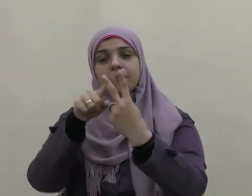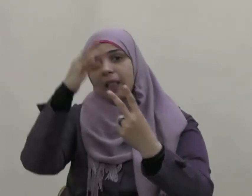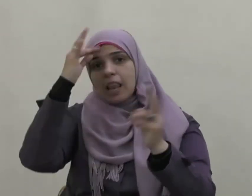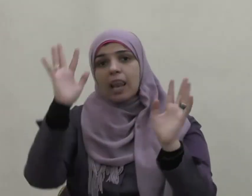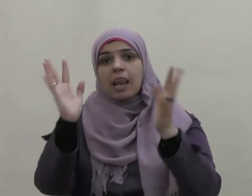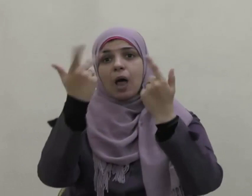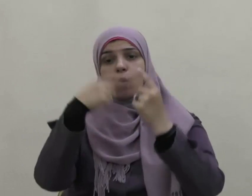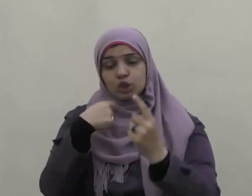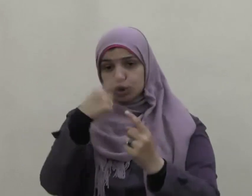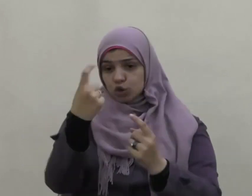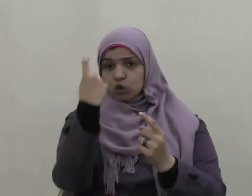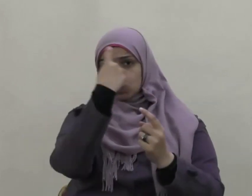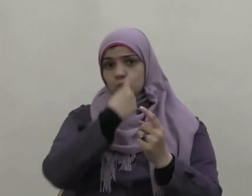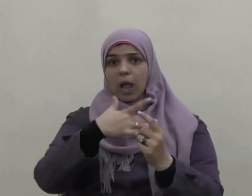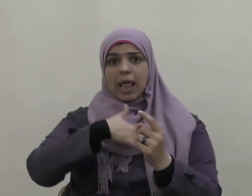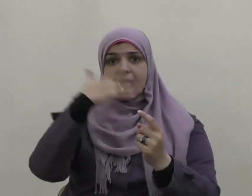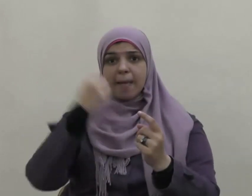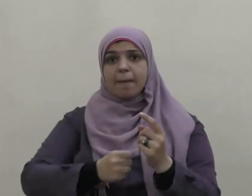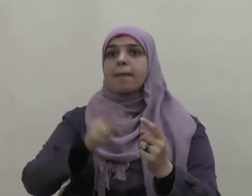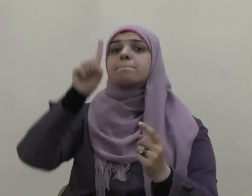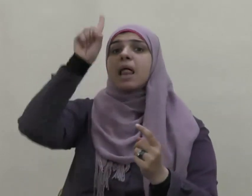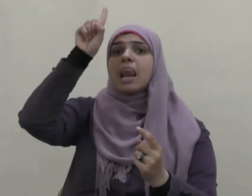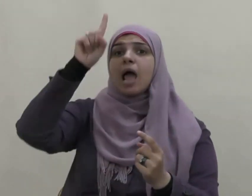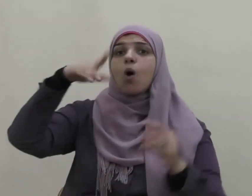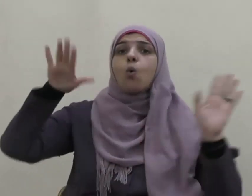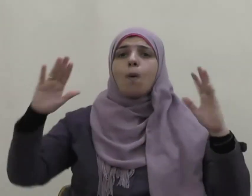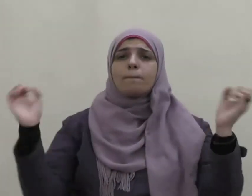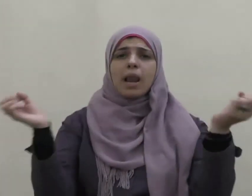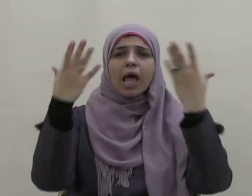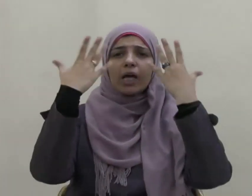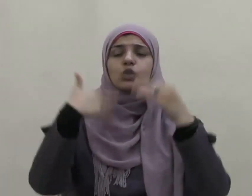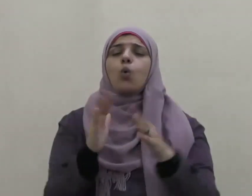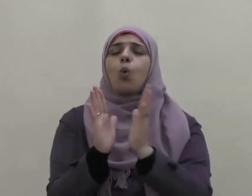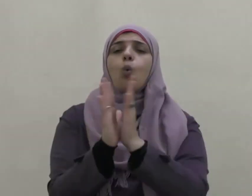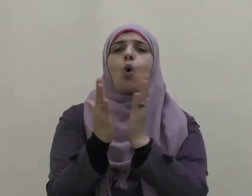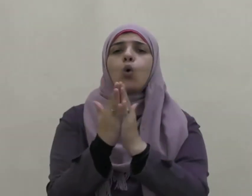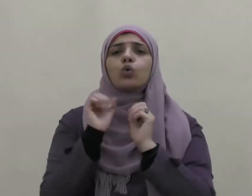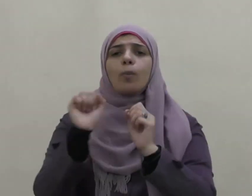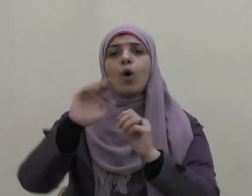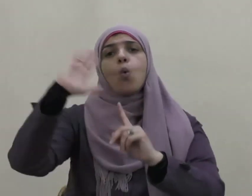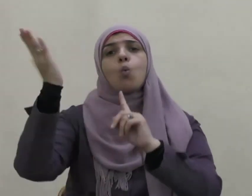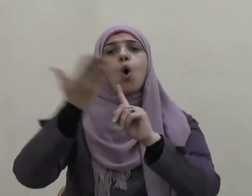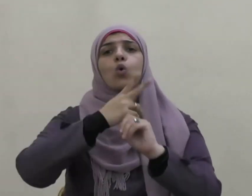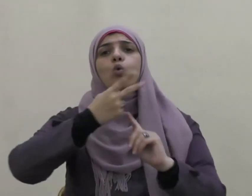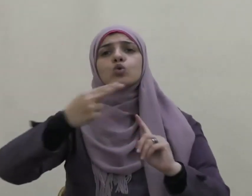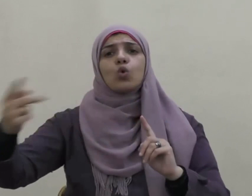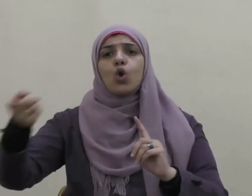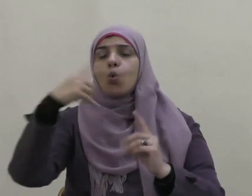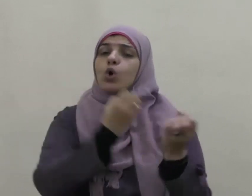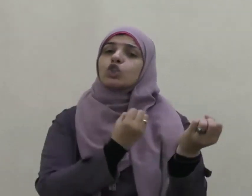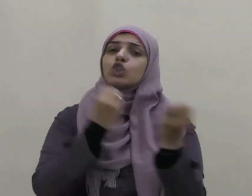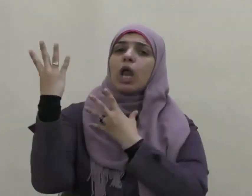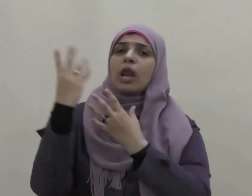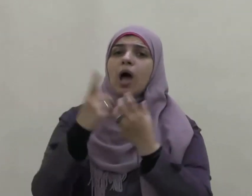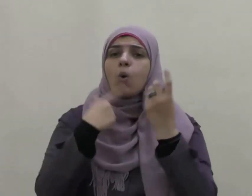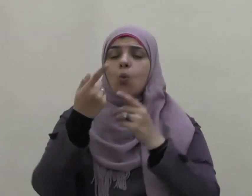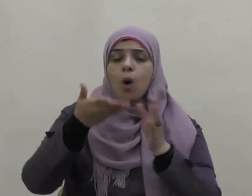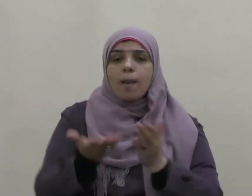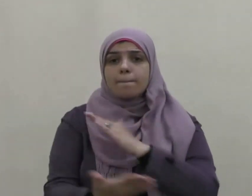تسألني عن الإيمان بالله وملائكته وكتبه ورسله والجنة والبعث والحساب